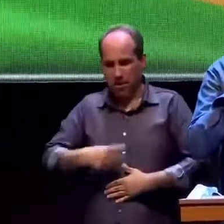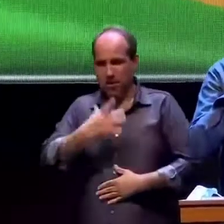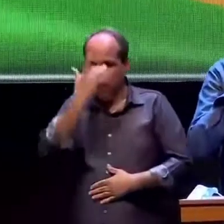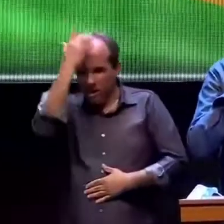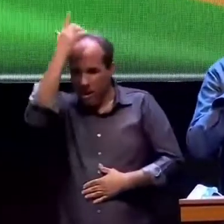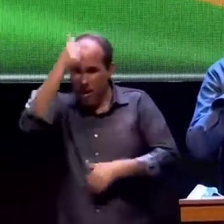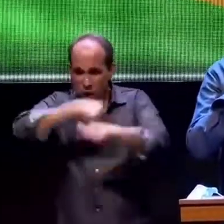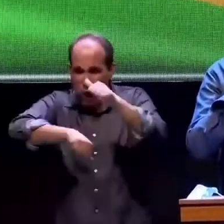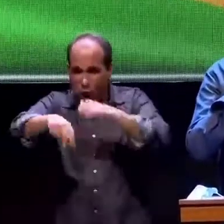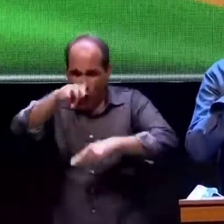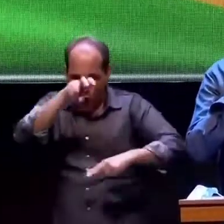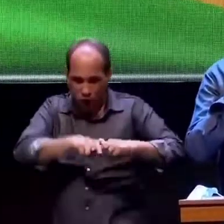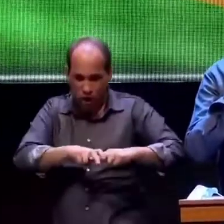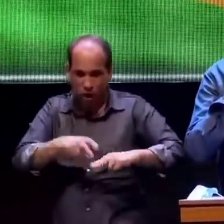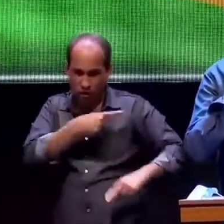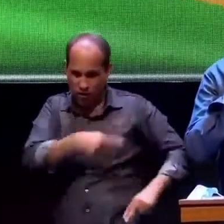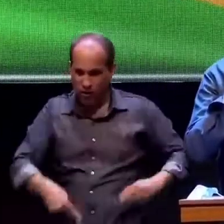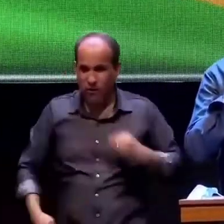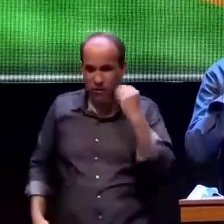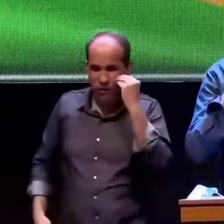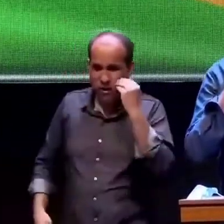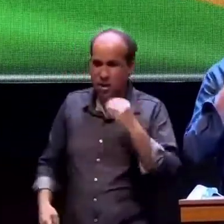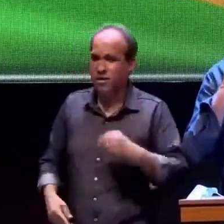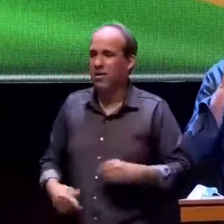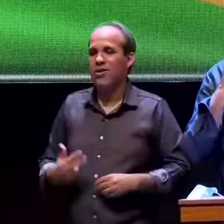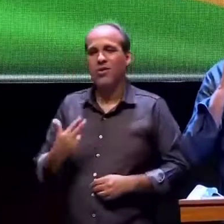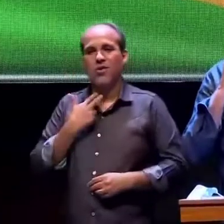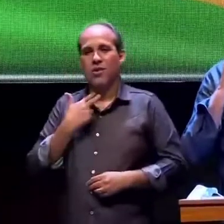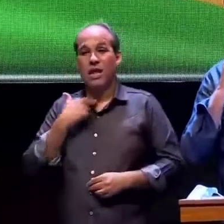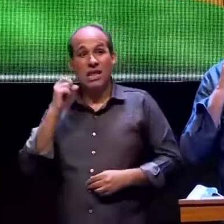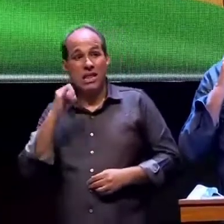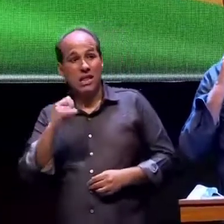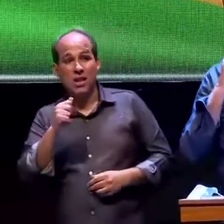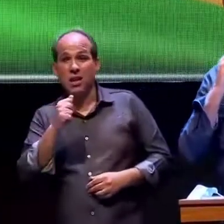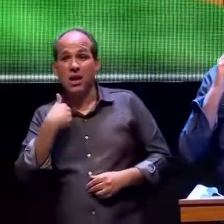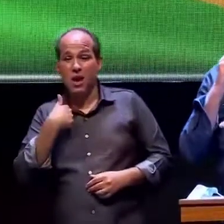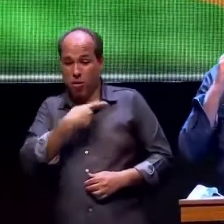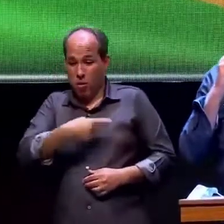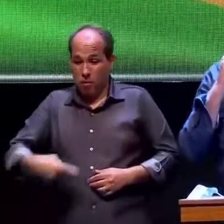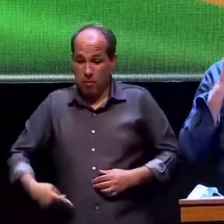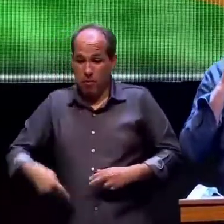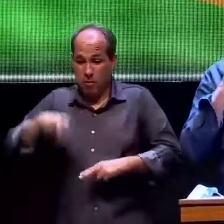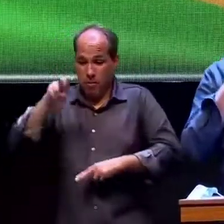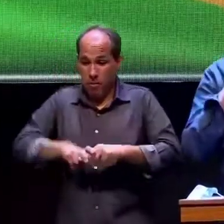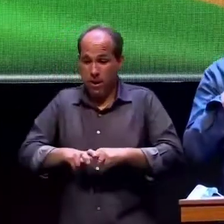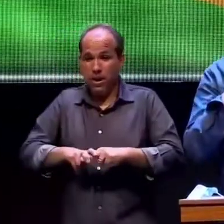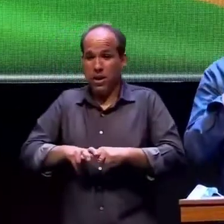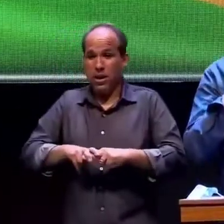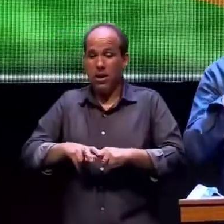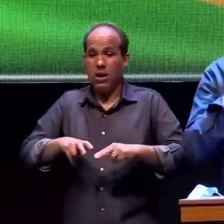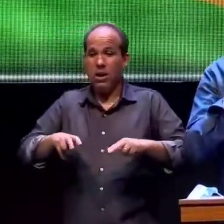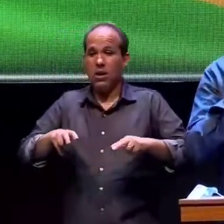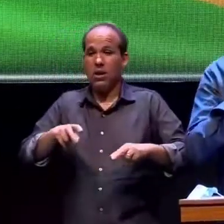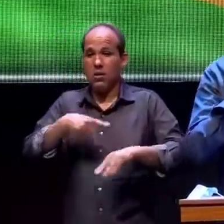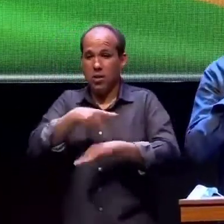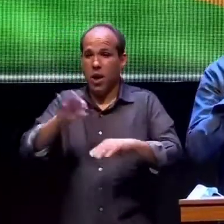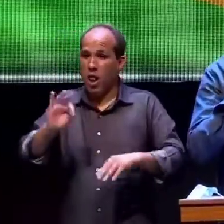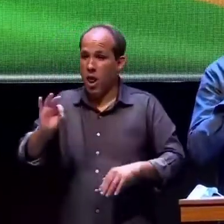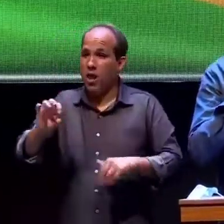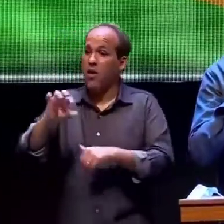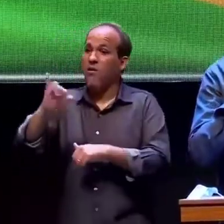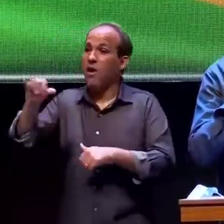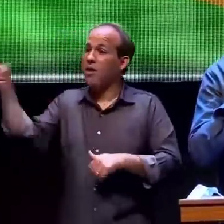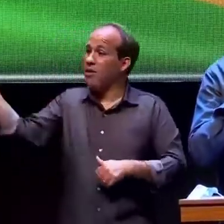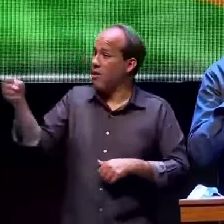só uma coisa me conforta que se eu não estivesse lá estaria um poste no meu lugar um poste